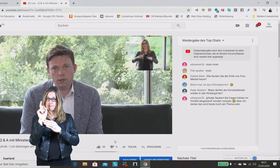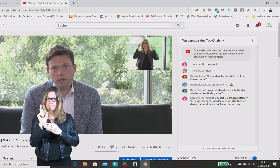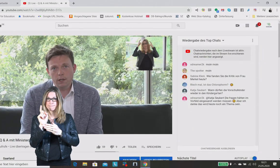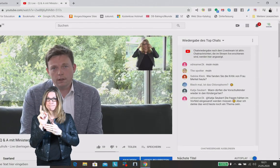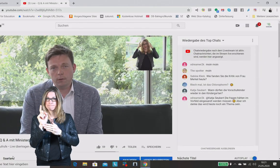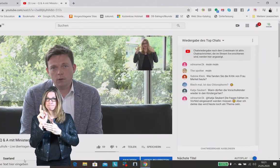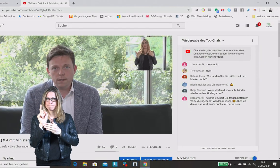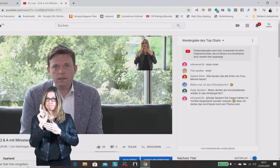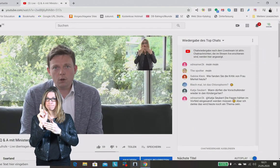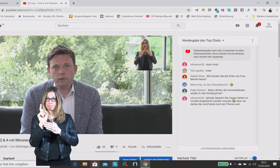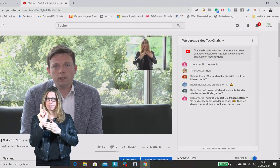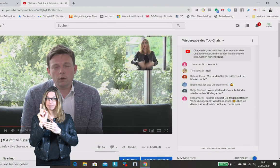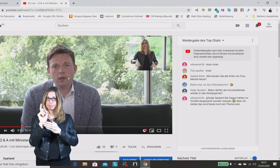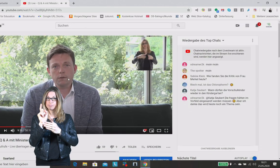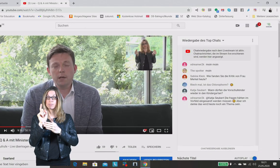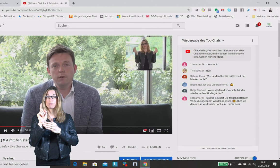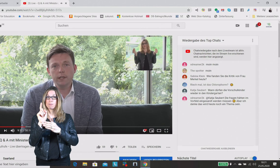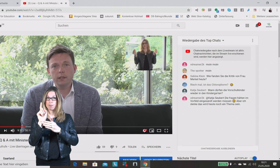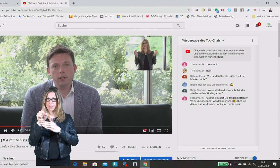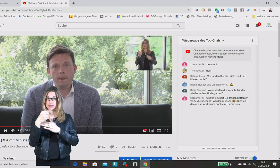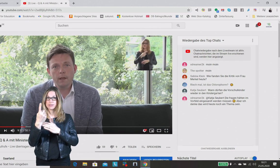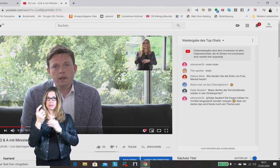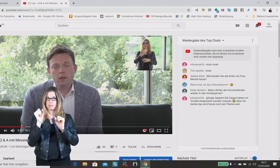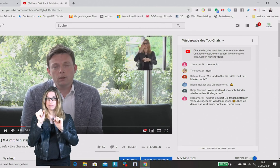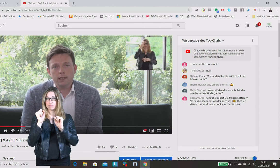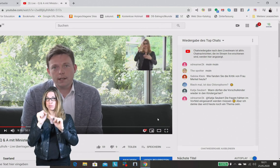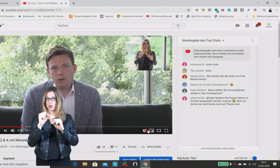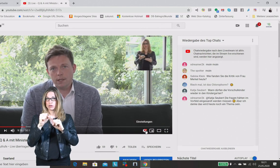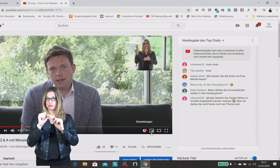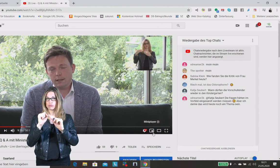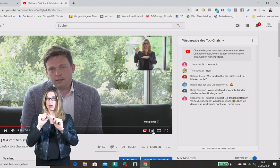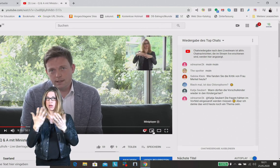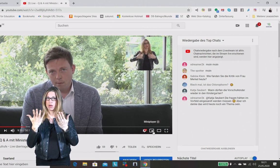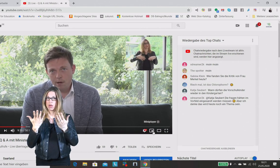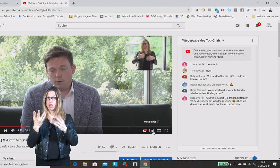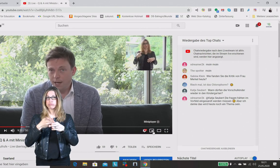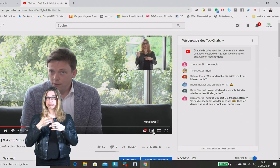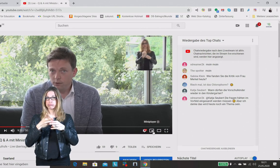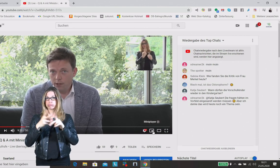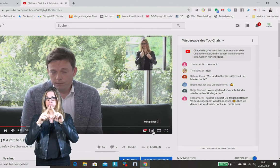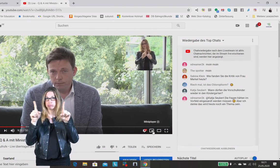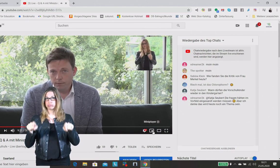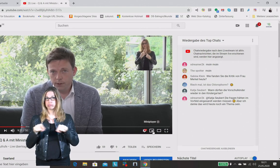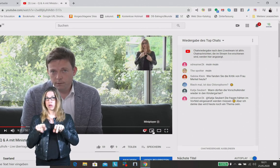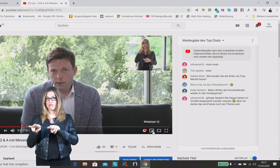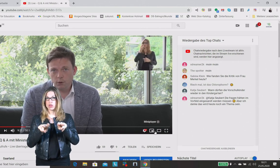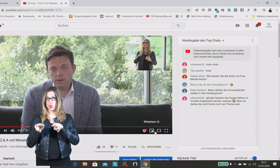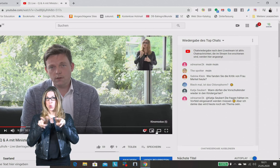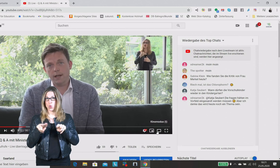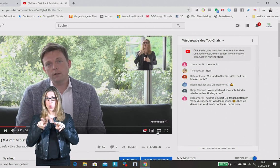Und dann hätten Sie nochmals die normale Darstellung von diesem Video. Sie können auf einen Mini-Player gehen,